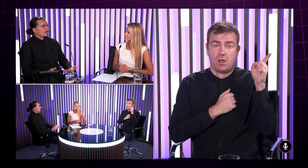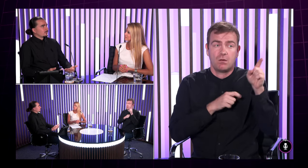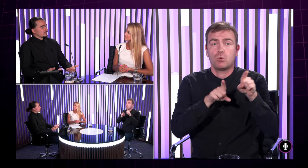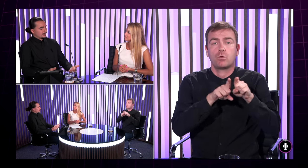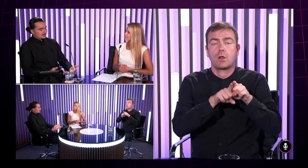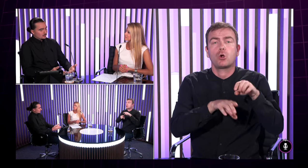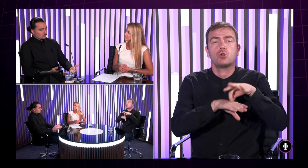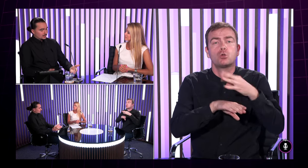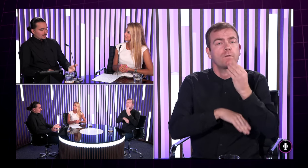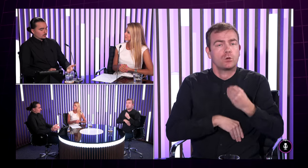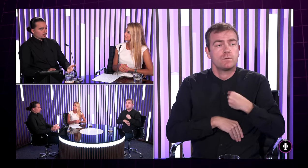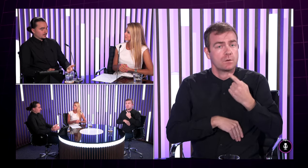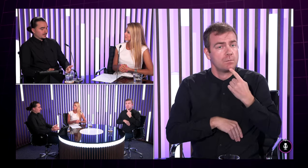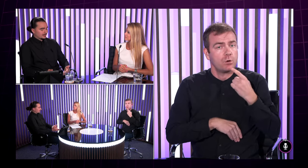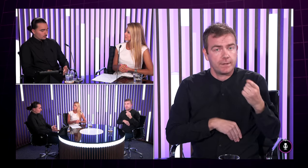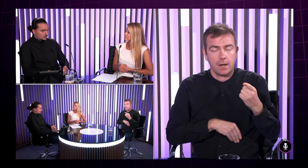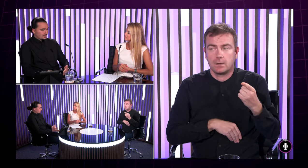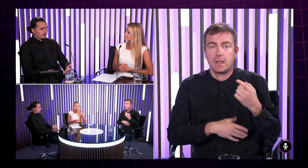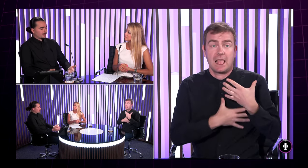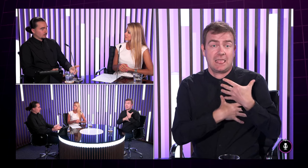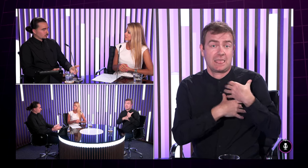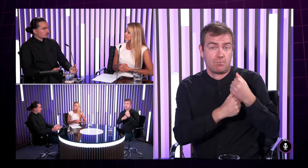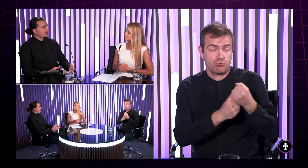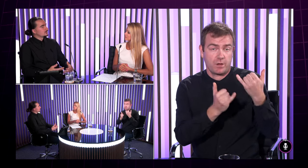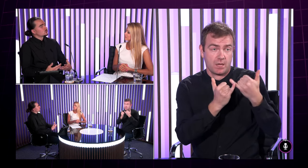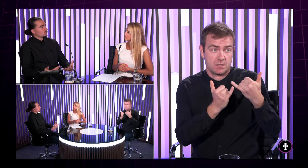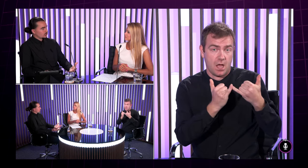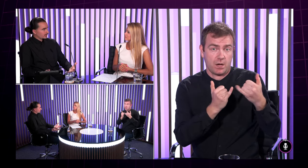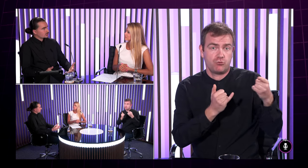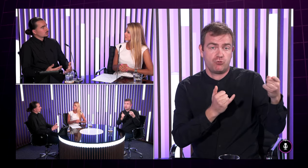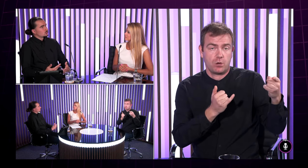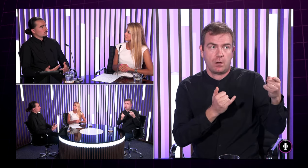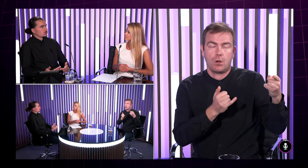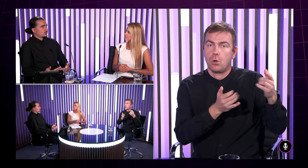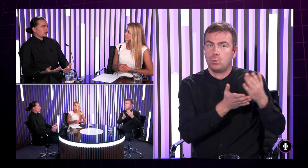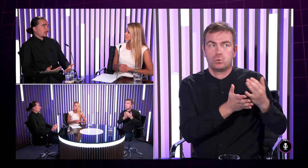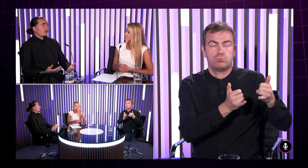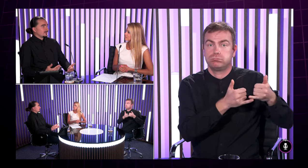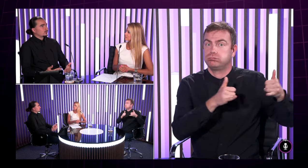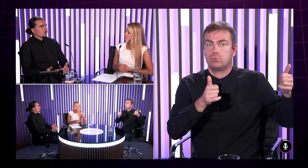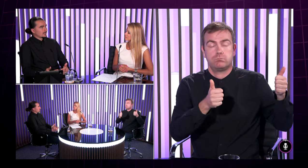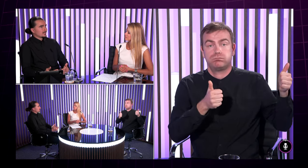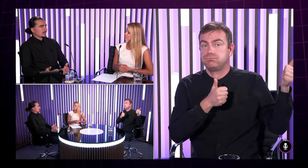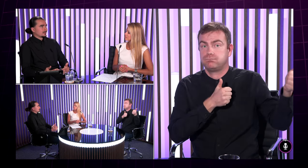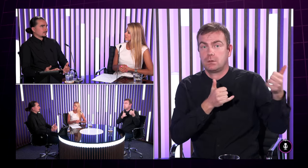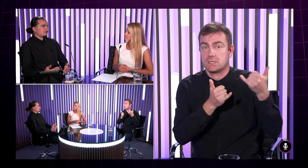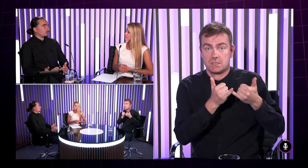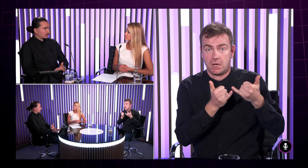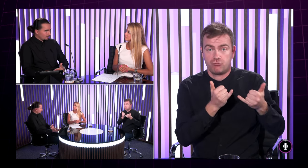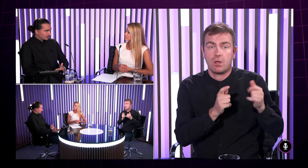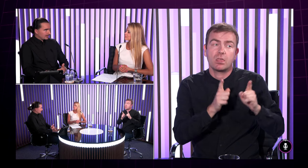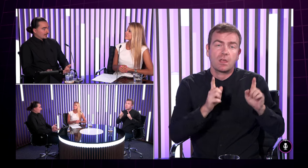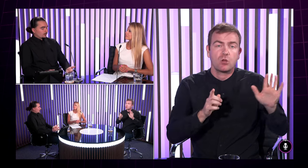je povedzme celkovo táto odvetvie tlmočenia pre nepočujúcich trošku rozšírenie trošku možno by som povedal v niektorých oblastiach